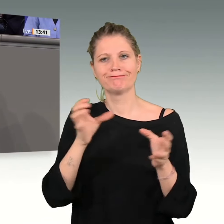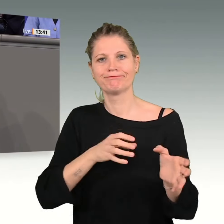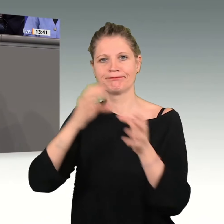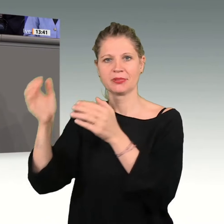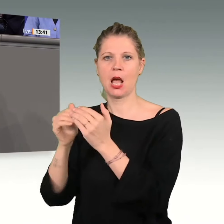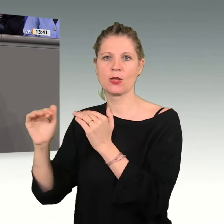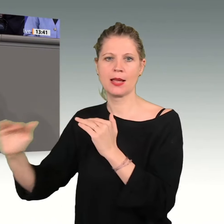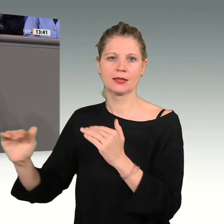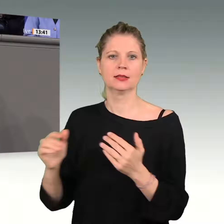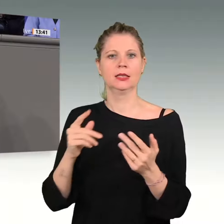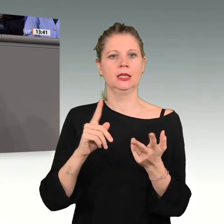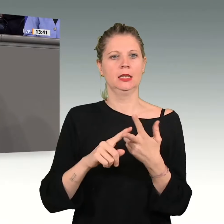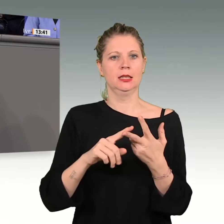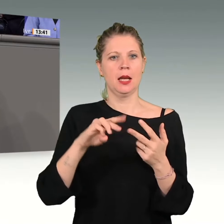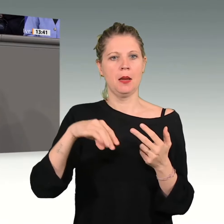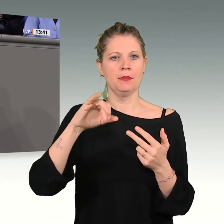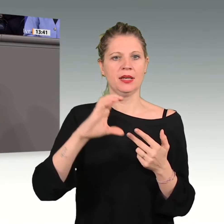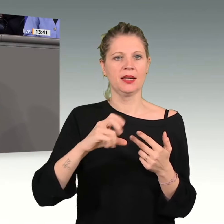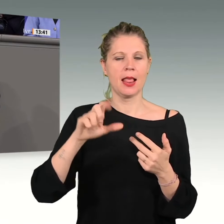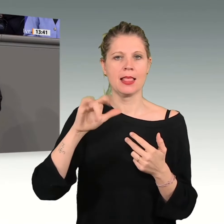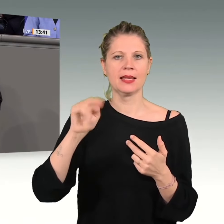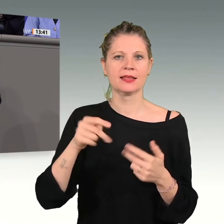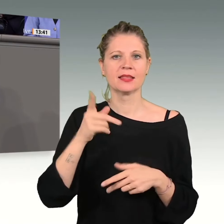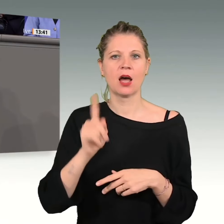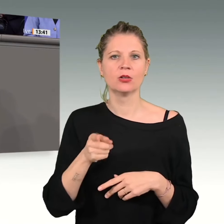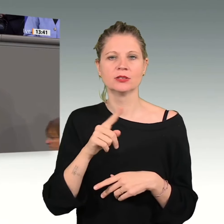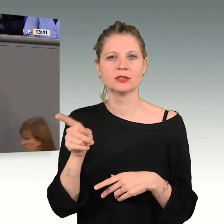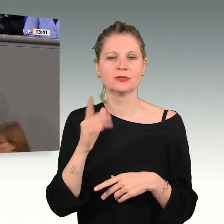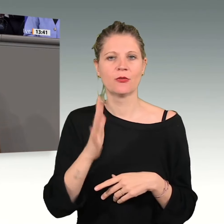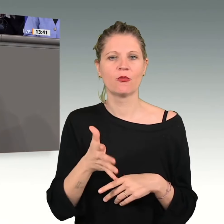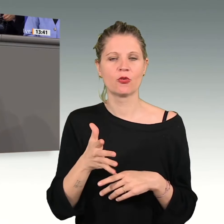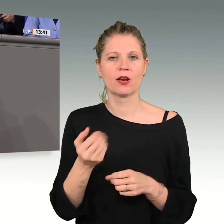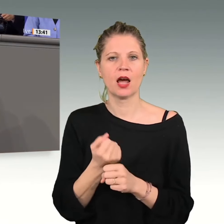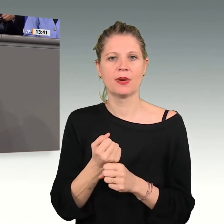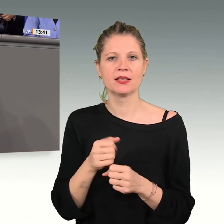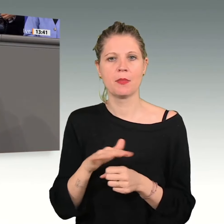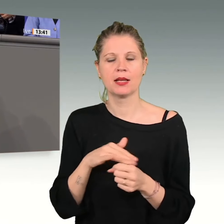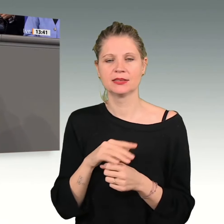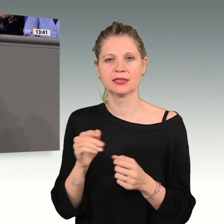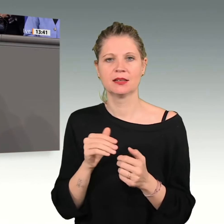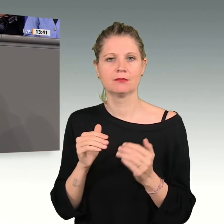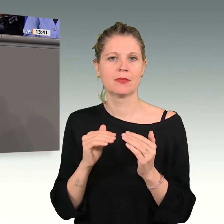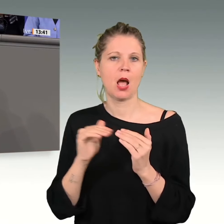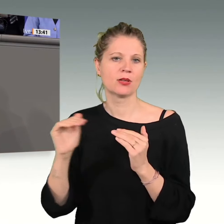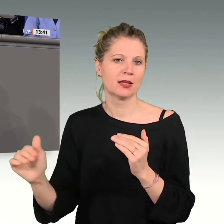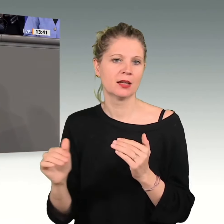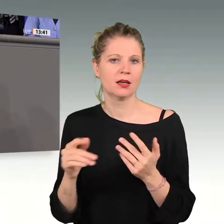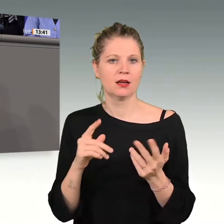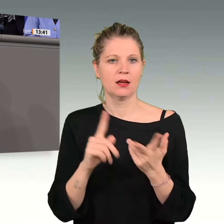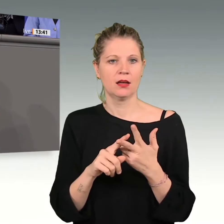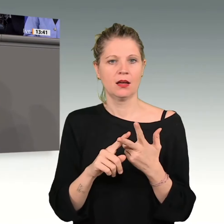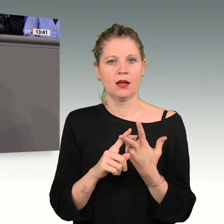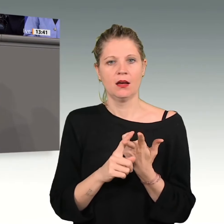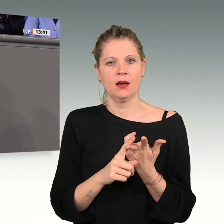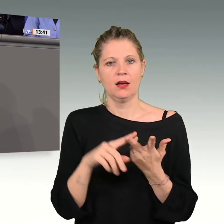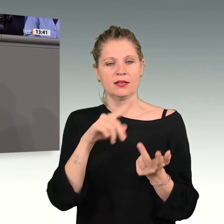Arbeitsplätze ins Ausland. ZF, jede dritte Stelle ins Ausland, zum Beispiel Serbien, betrifft